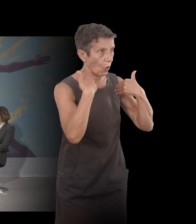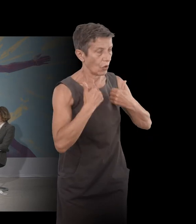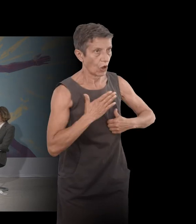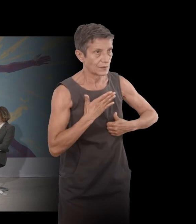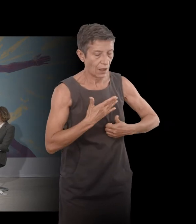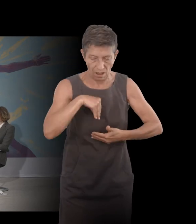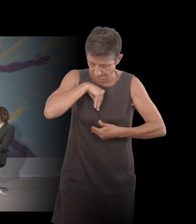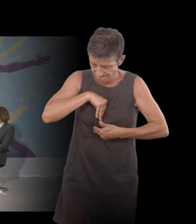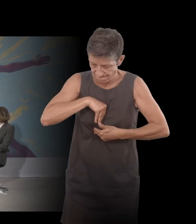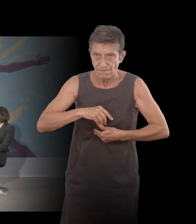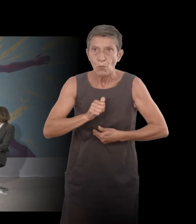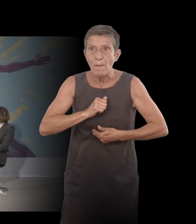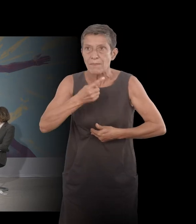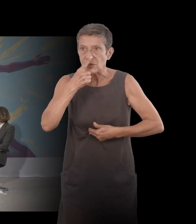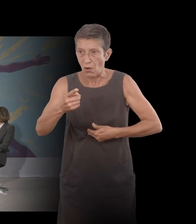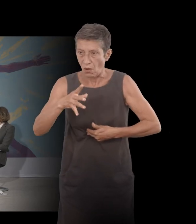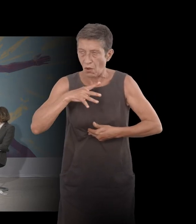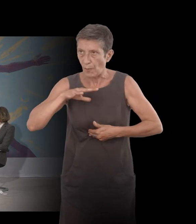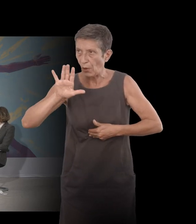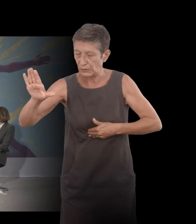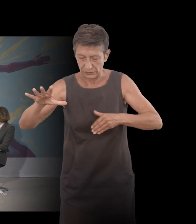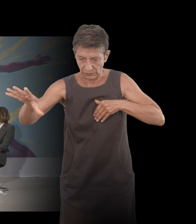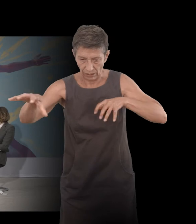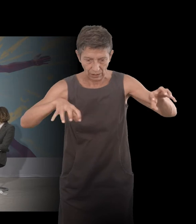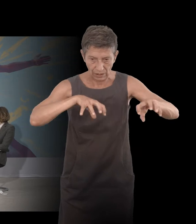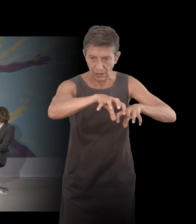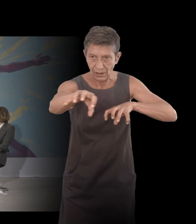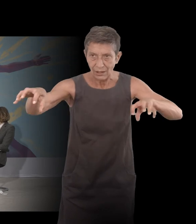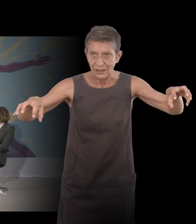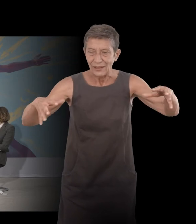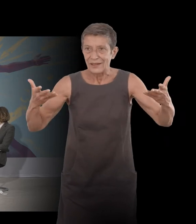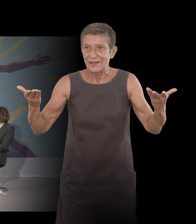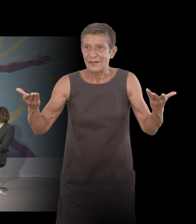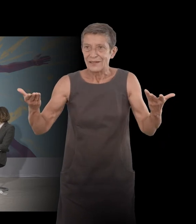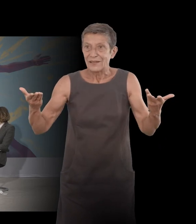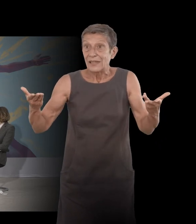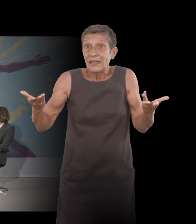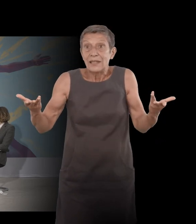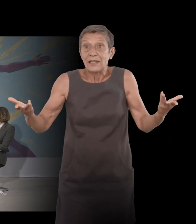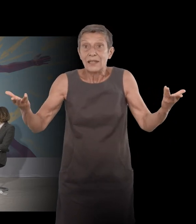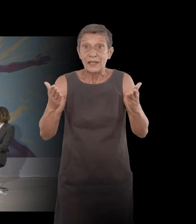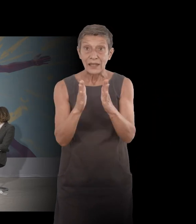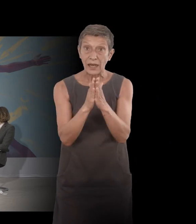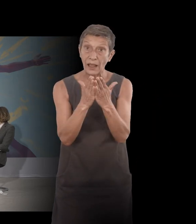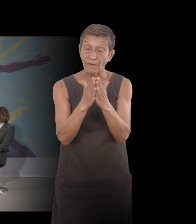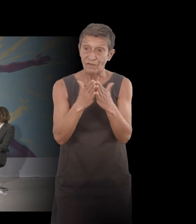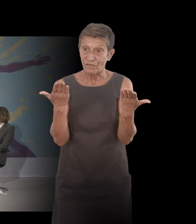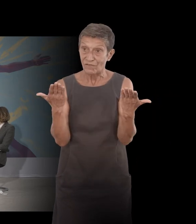l'intérieur et ce qu'on n'arrive pas à donner ? Et comment est-ce que le livre permet de se rassembler